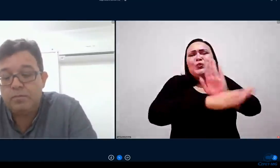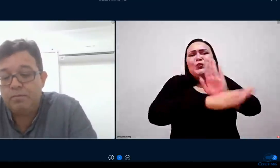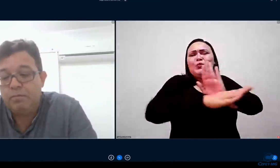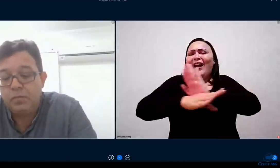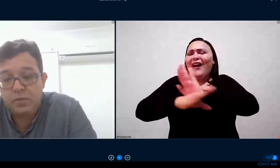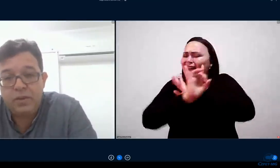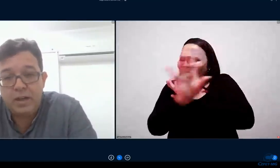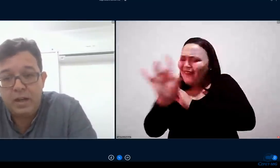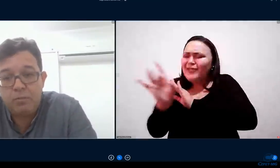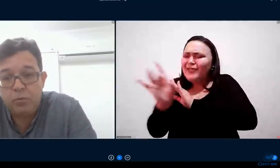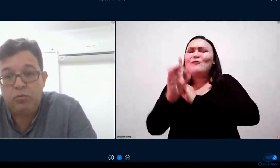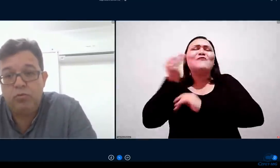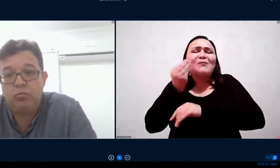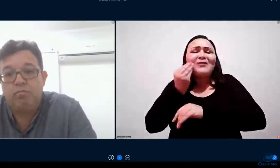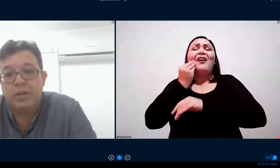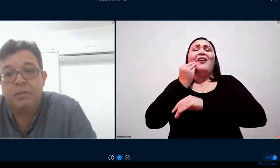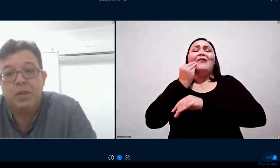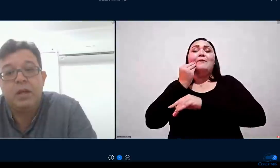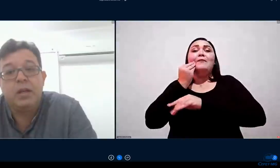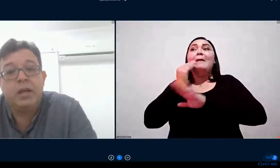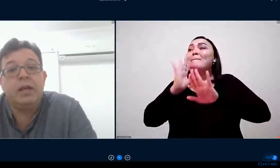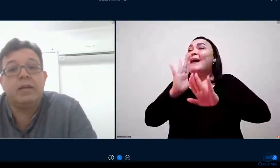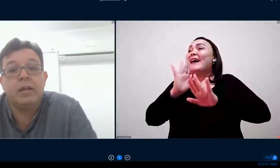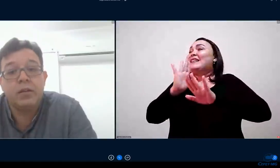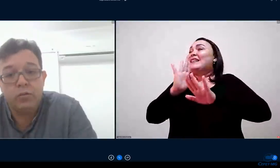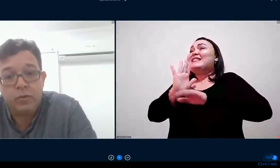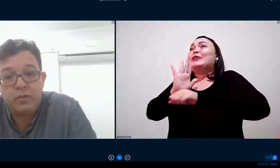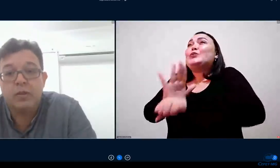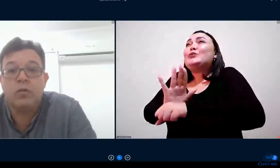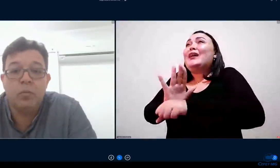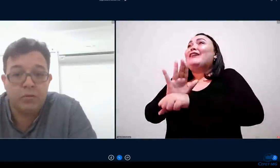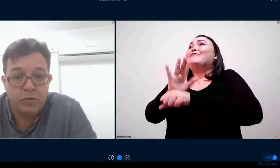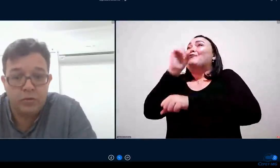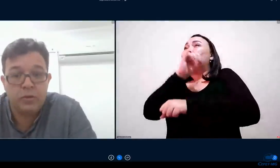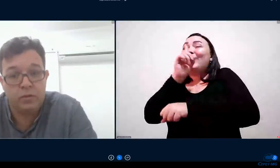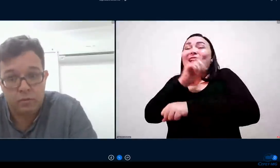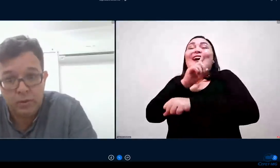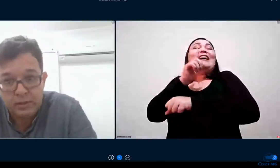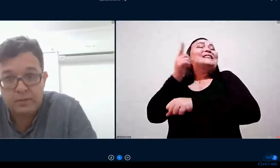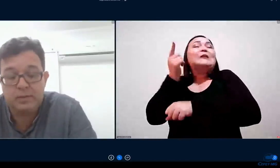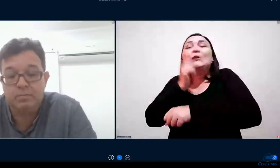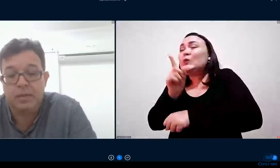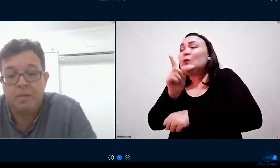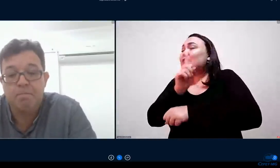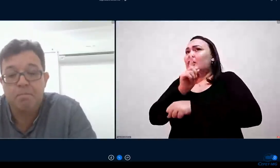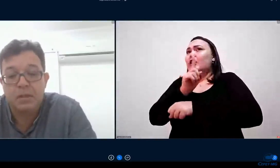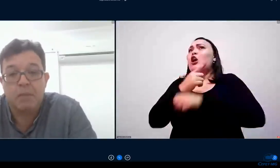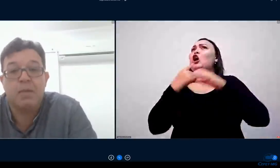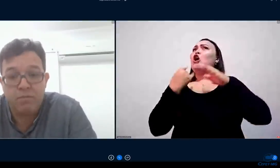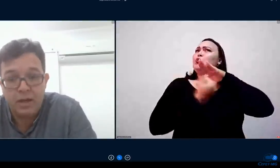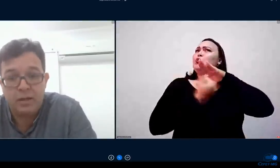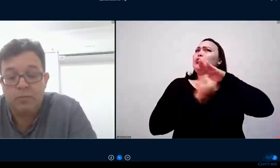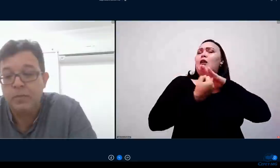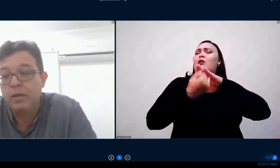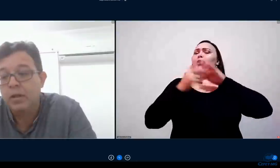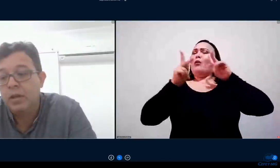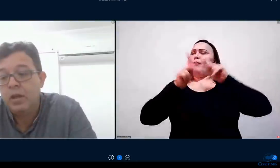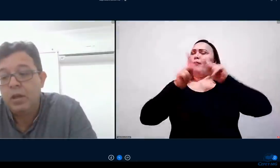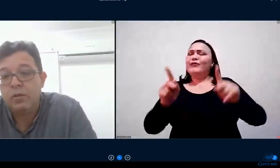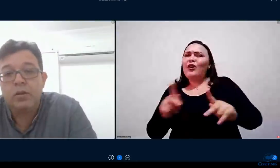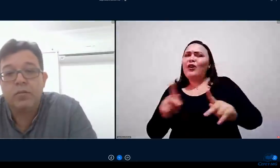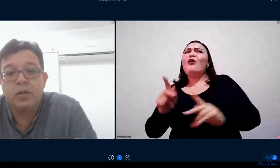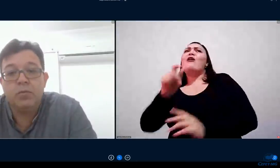possível se falharmos e aí é tanto a instituição como professores estudantes também falham